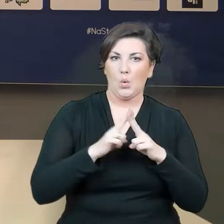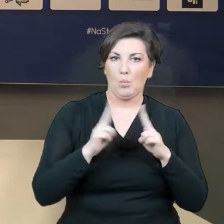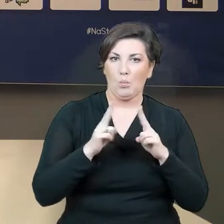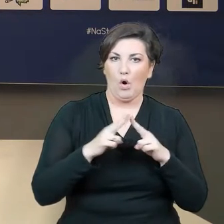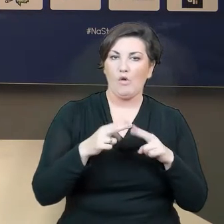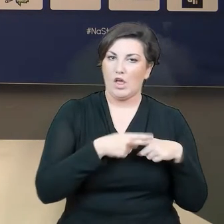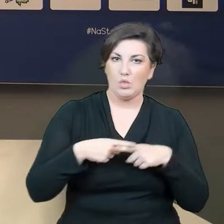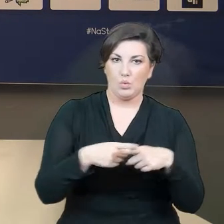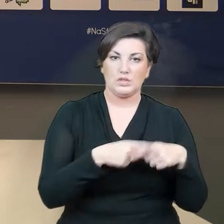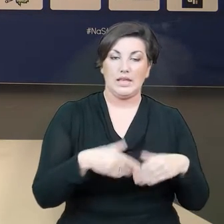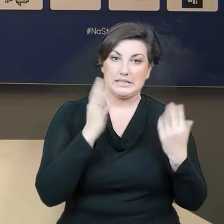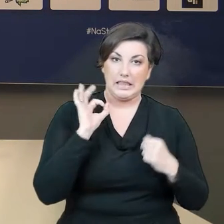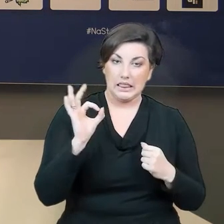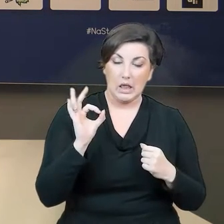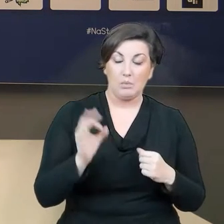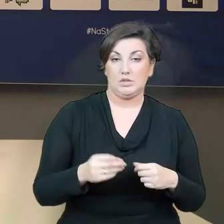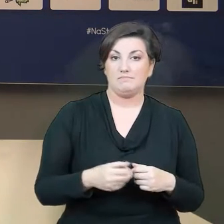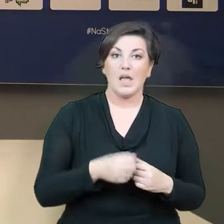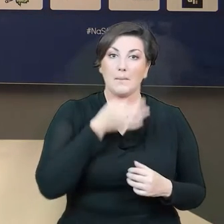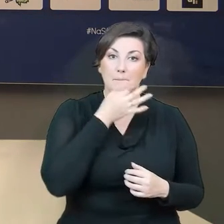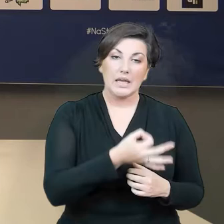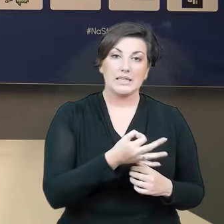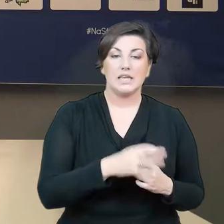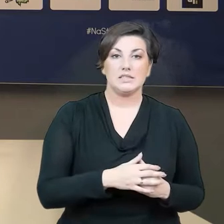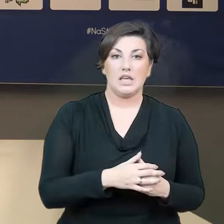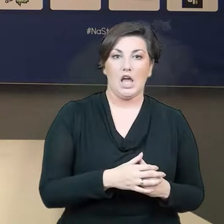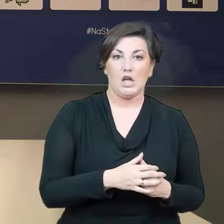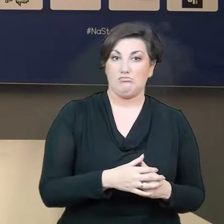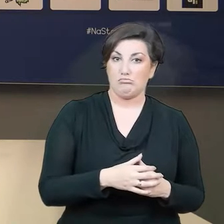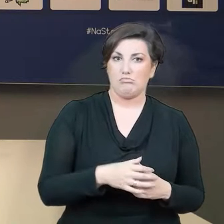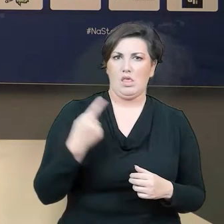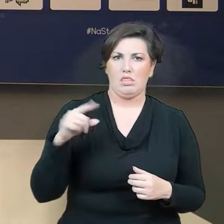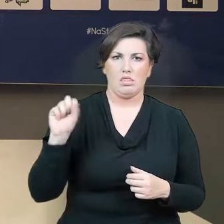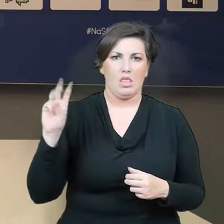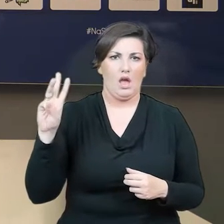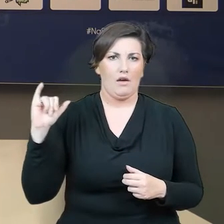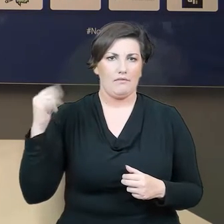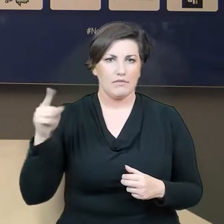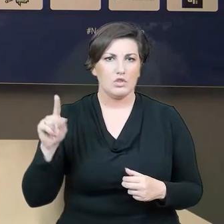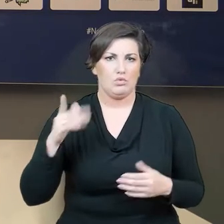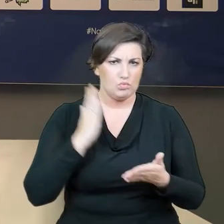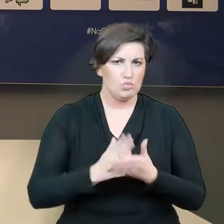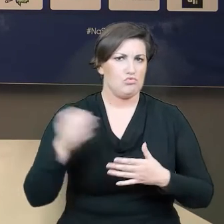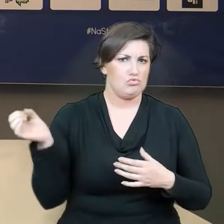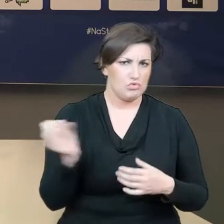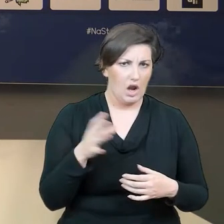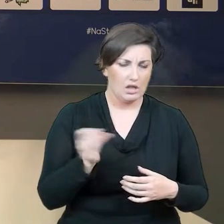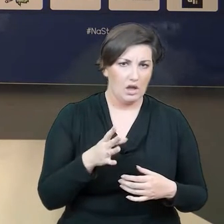dzień dobry trenerze. Czy Dawid Szymonowicz jest od razu, w cudzysłowie, do grania, czy ma zaległości treningowe? Dawida mieliśmy wcześniej na